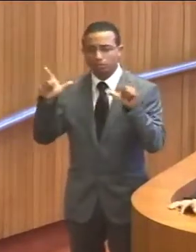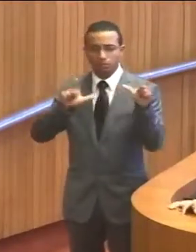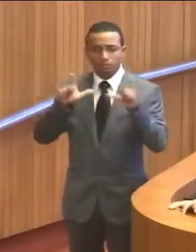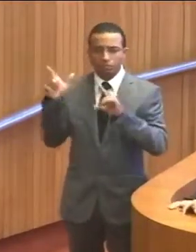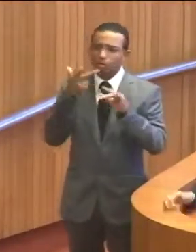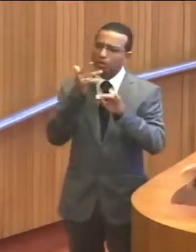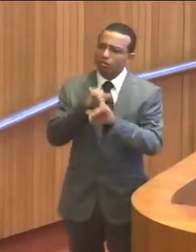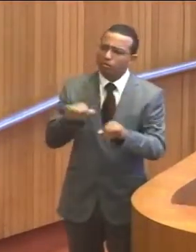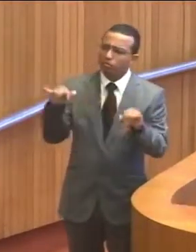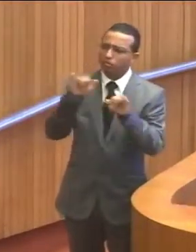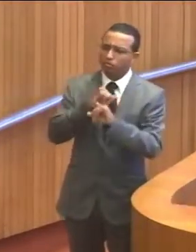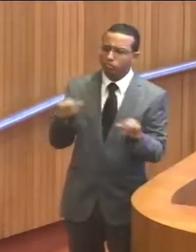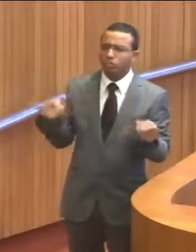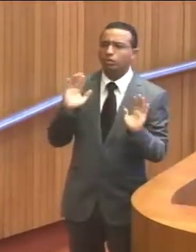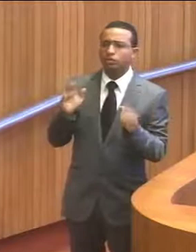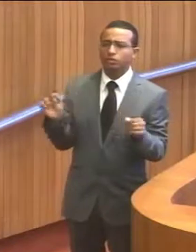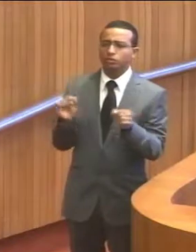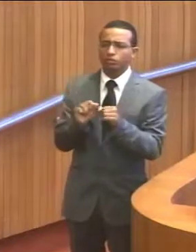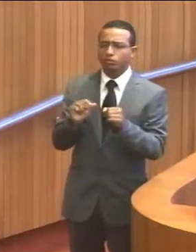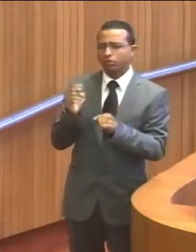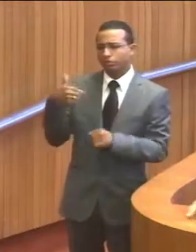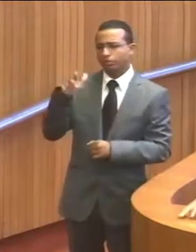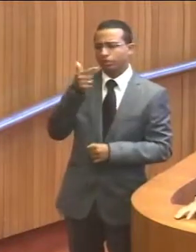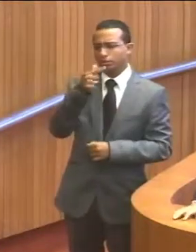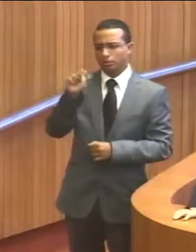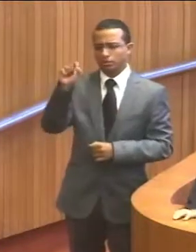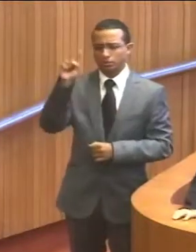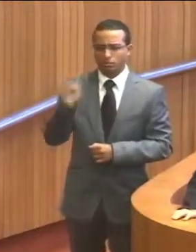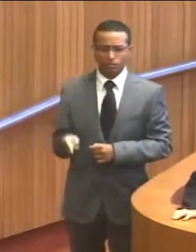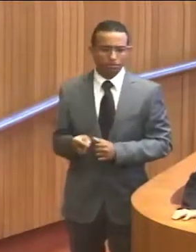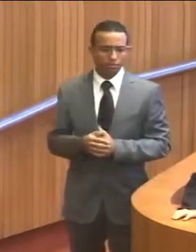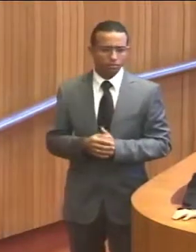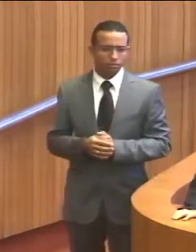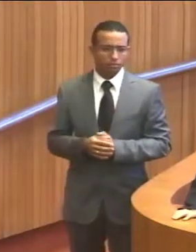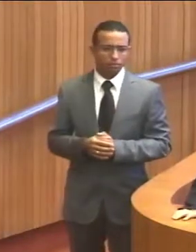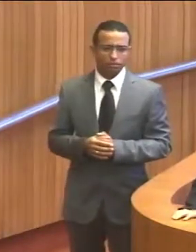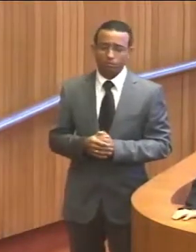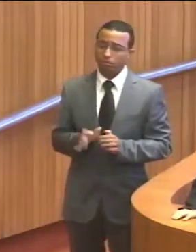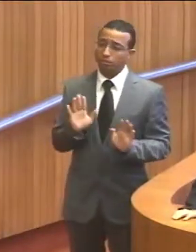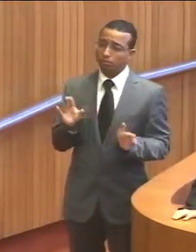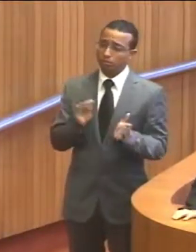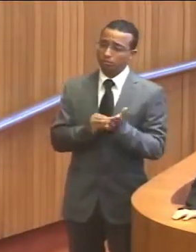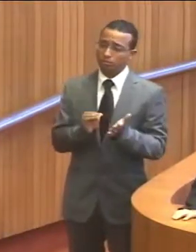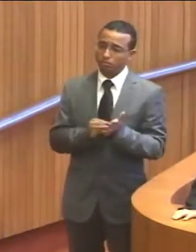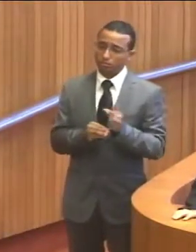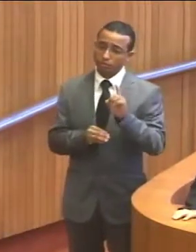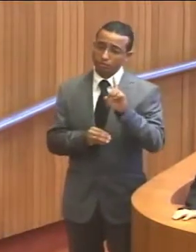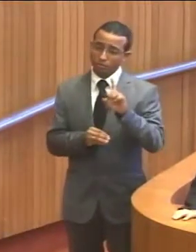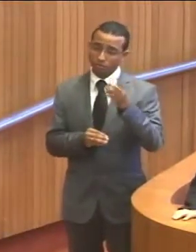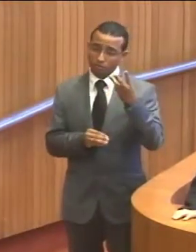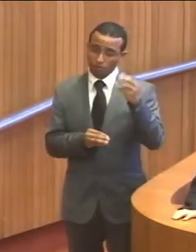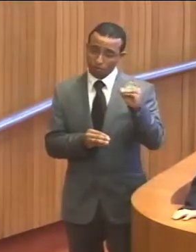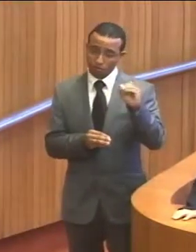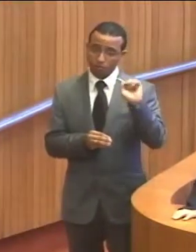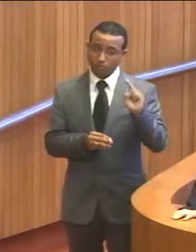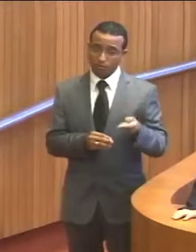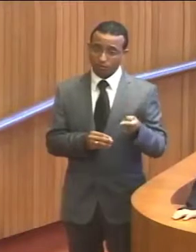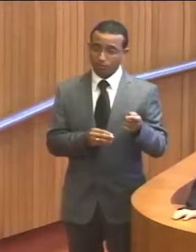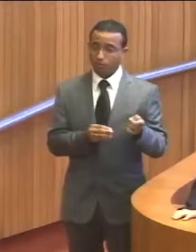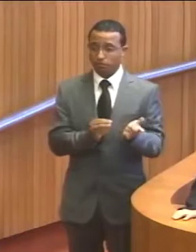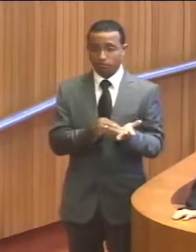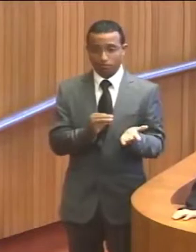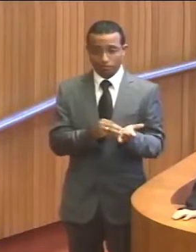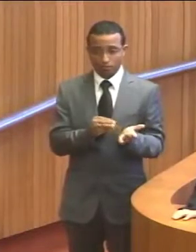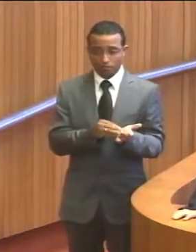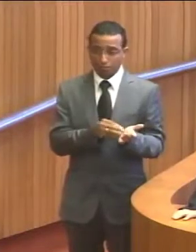que foram gerados mais de 70 mil. Ela já fica com um déficit de mais de 130 mil empregos.